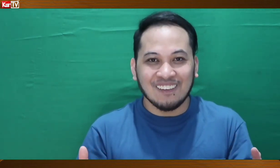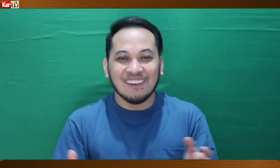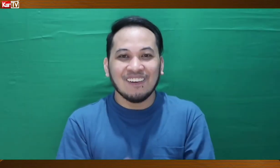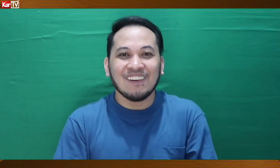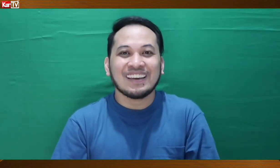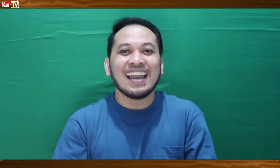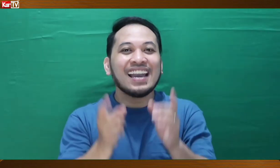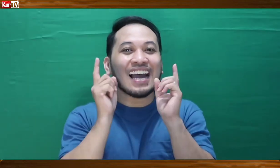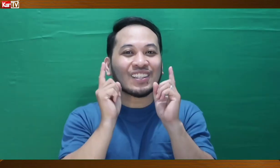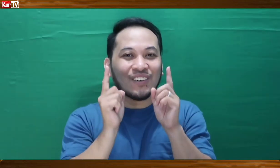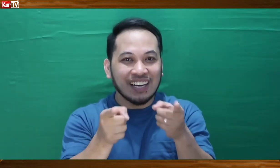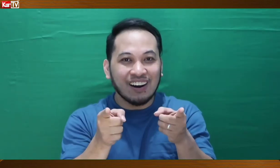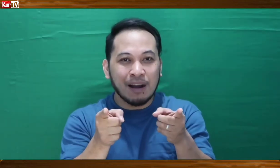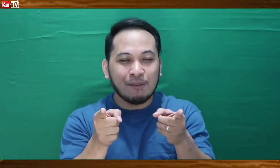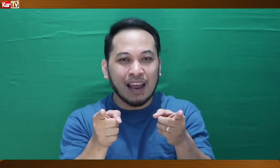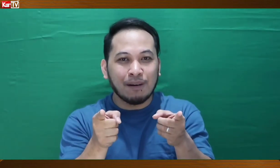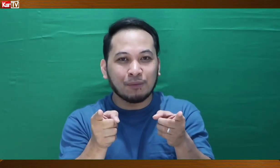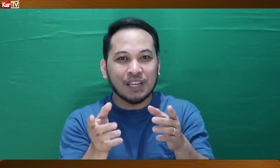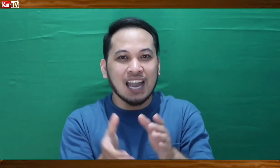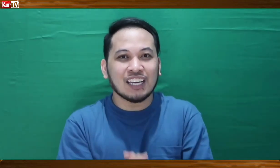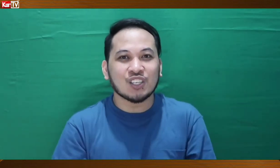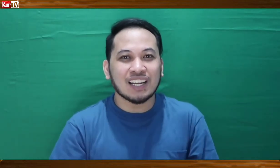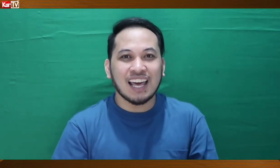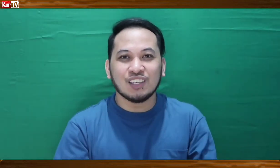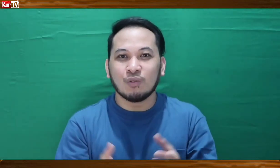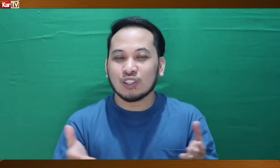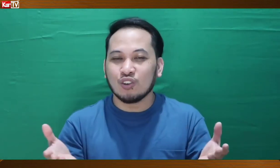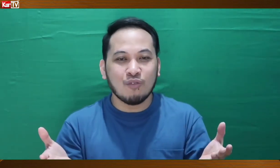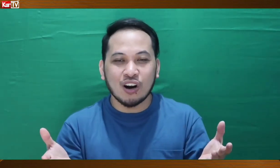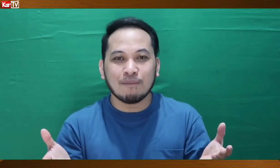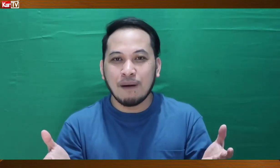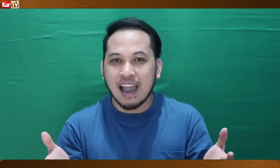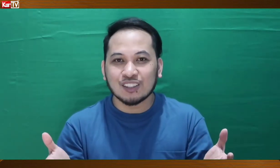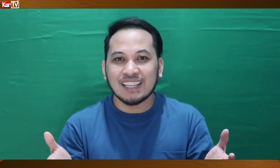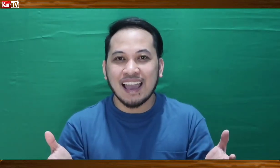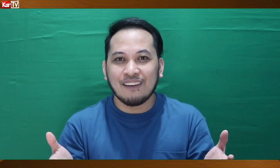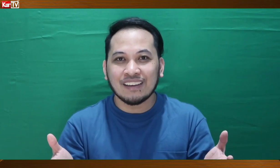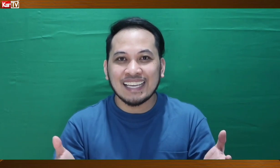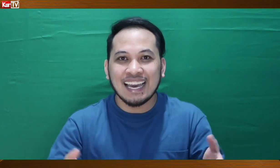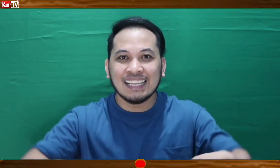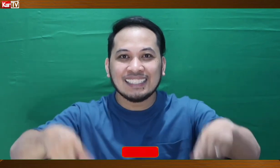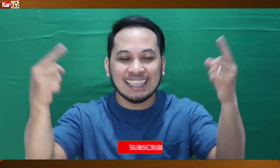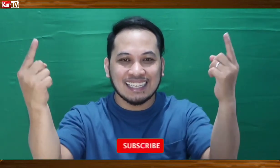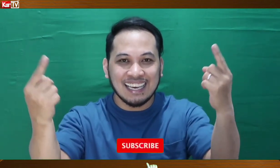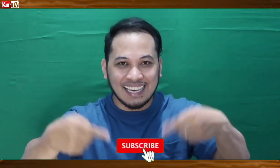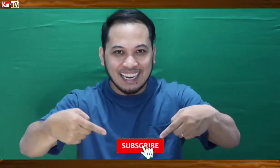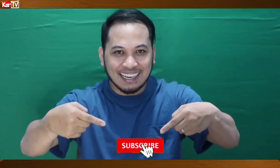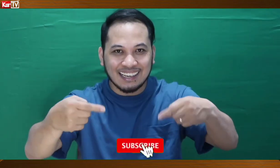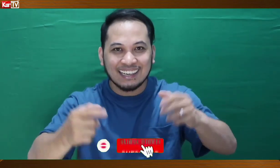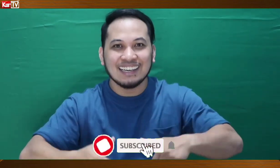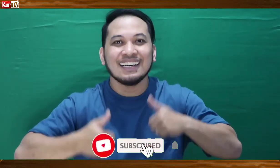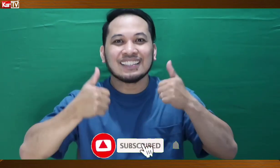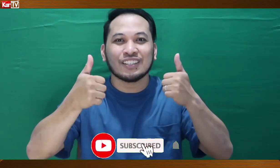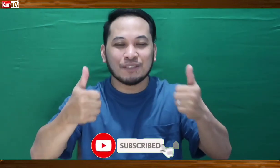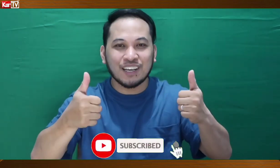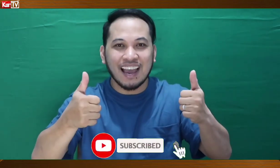Okay, add to ito. Evalu pa lamang po sa ating channel and you want to know more about the FSL, just click here to subscribe.